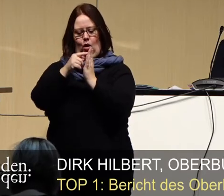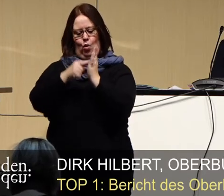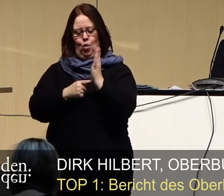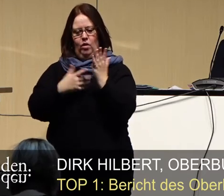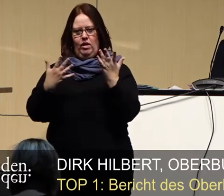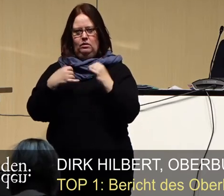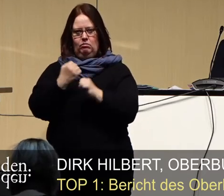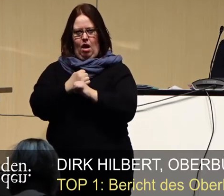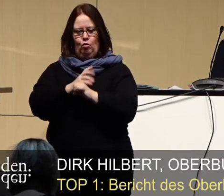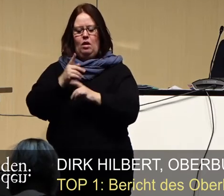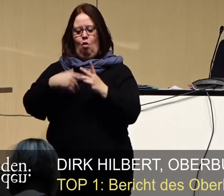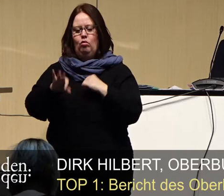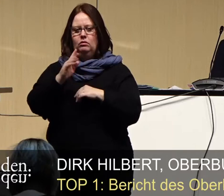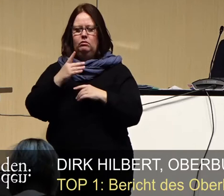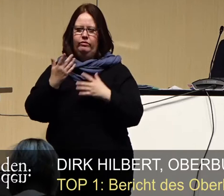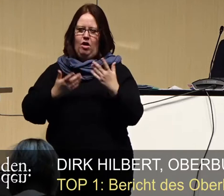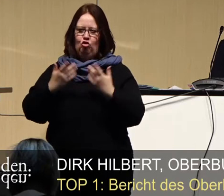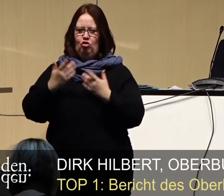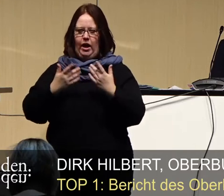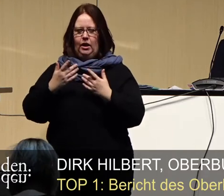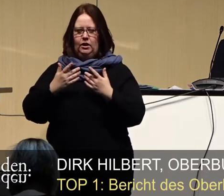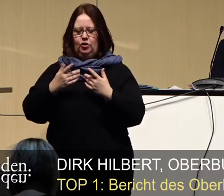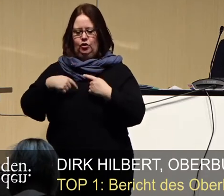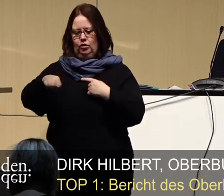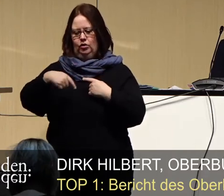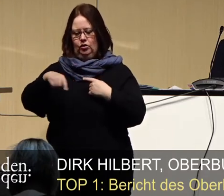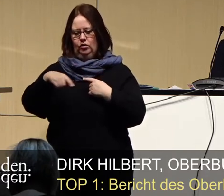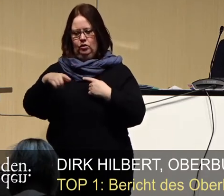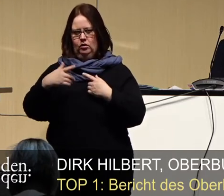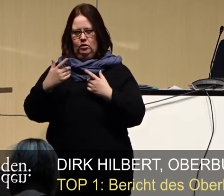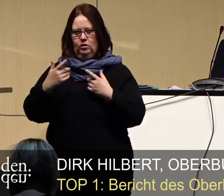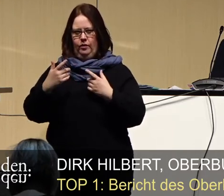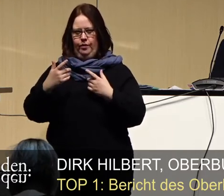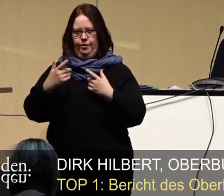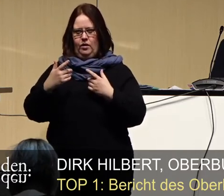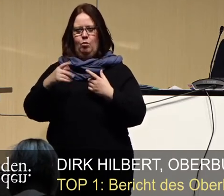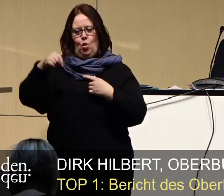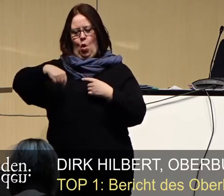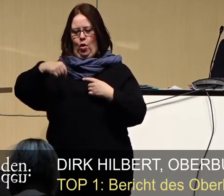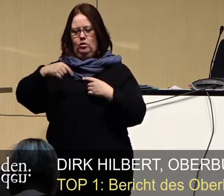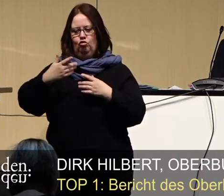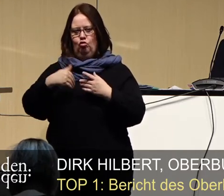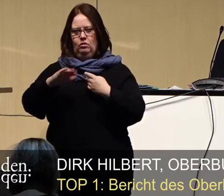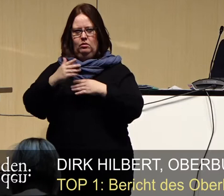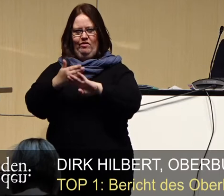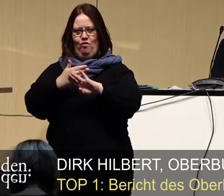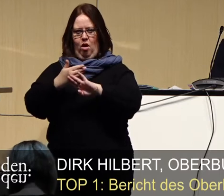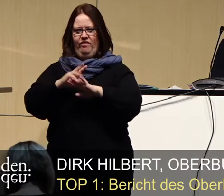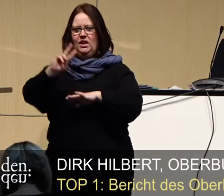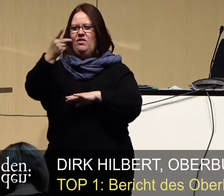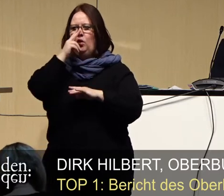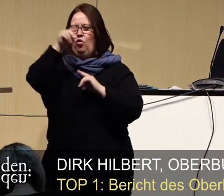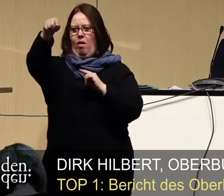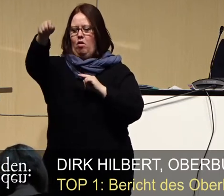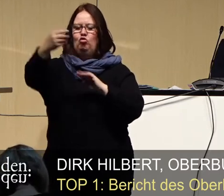vor und ist auch geplant, vor dem eigentlichen Datum, dem Auslaufen der heutigen, was der 2. November